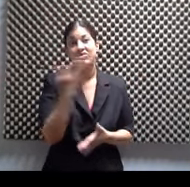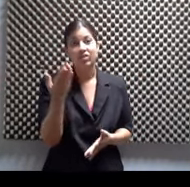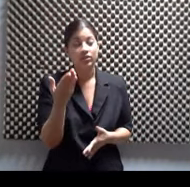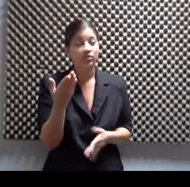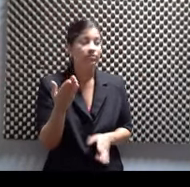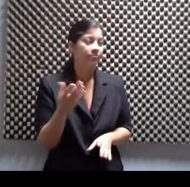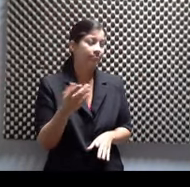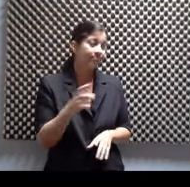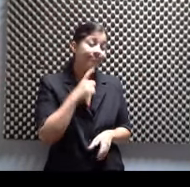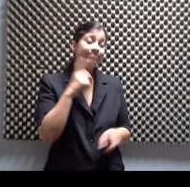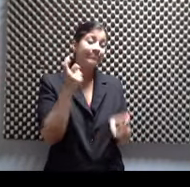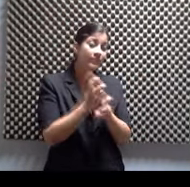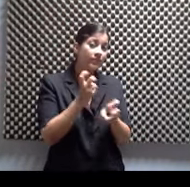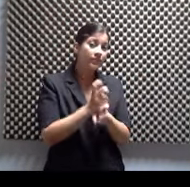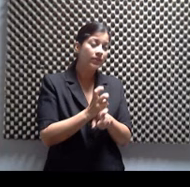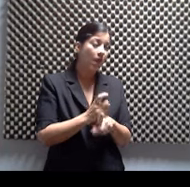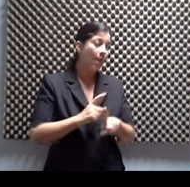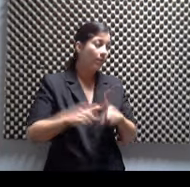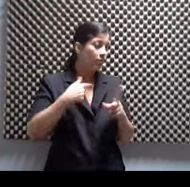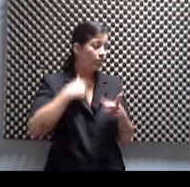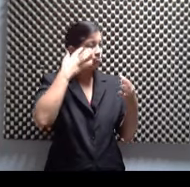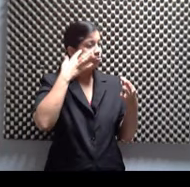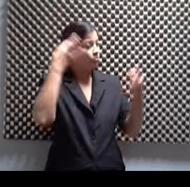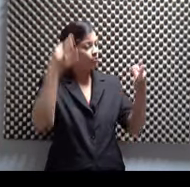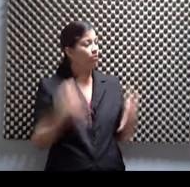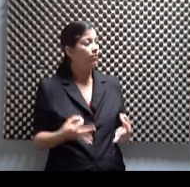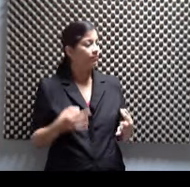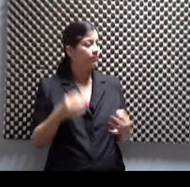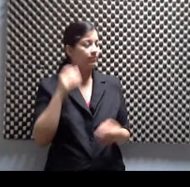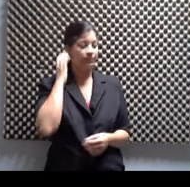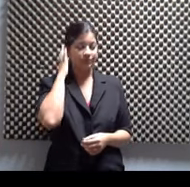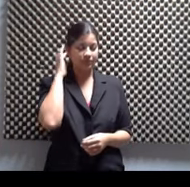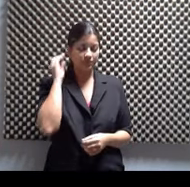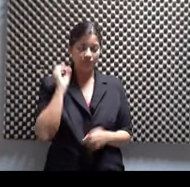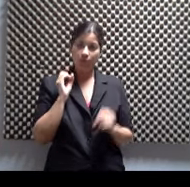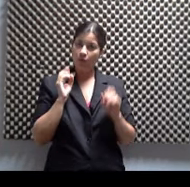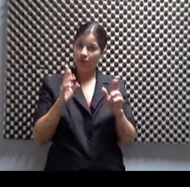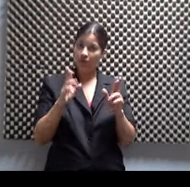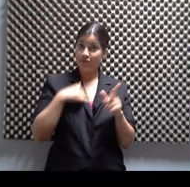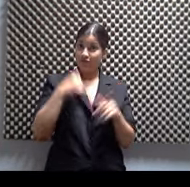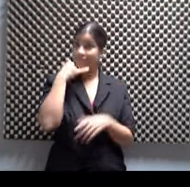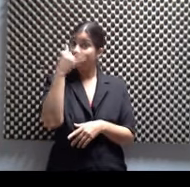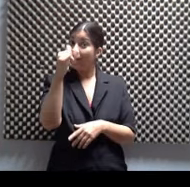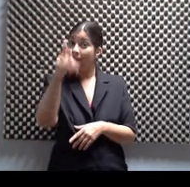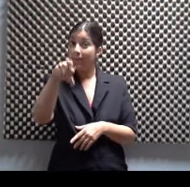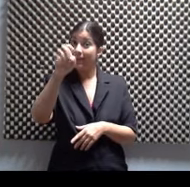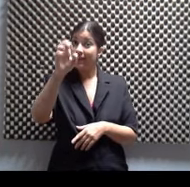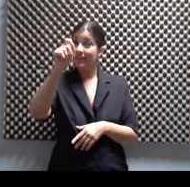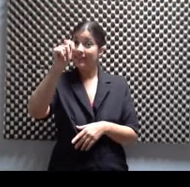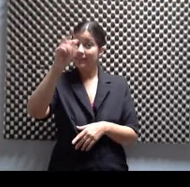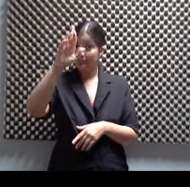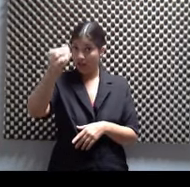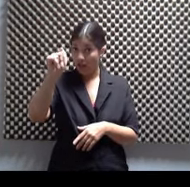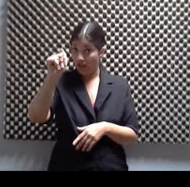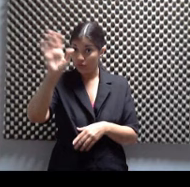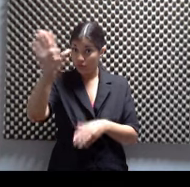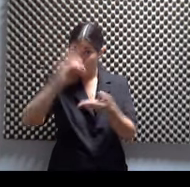más difícil. Pero decidí, pues, lo que voy a hacer es llamar a Petra, conseguí su número. La llamé,